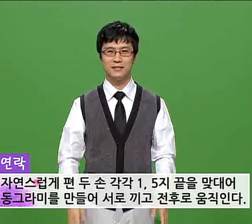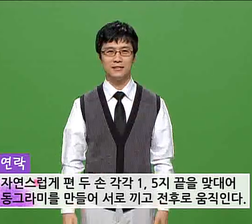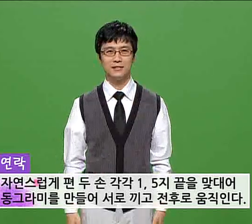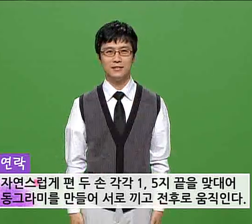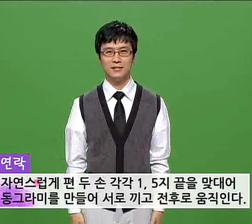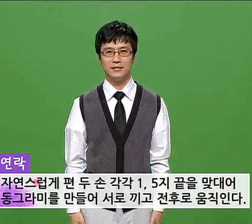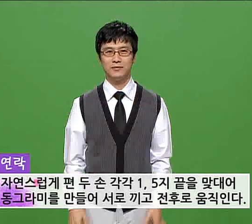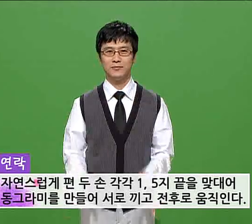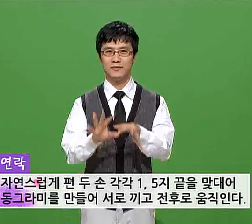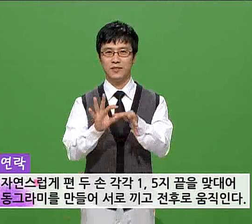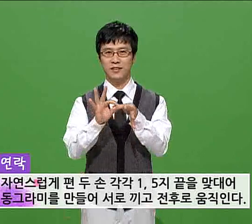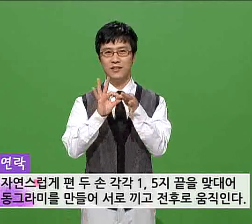연락